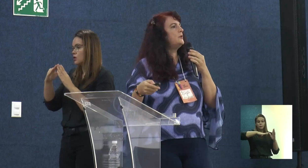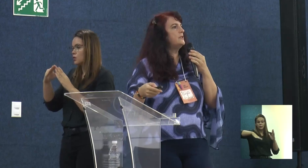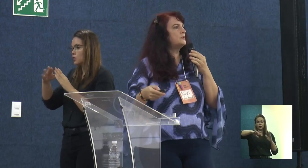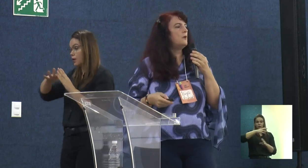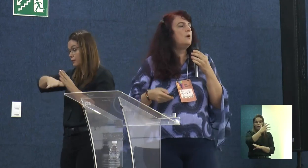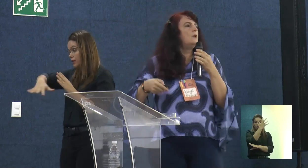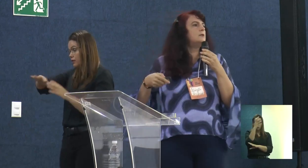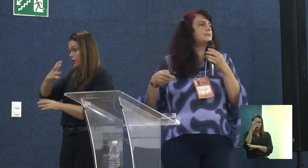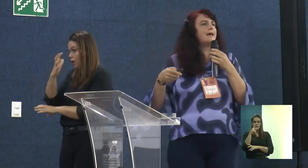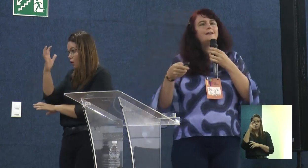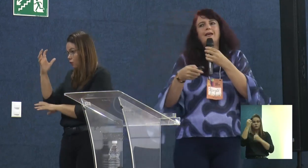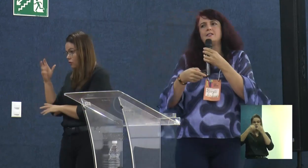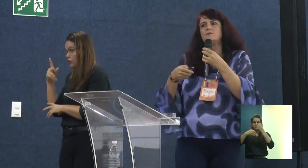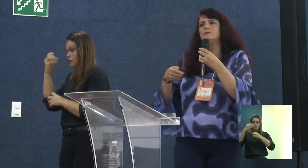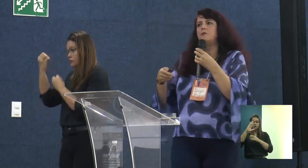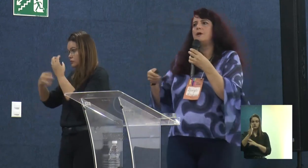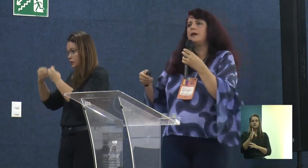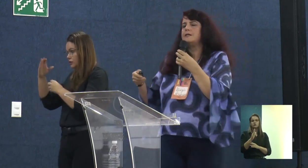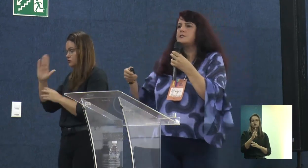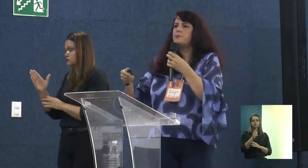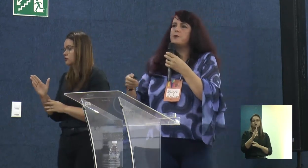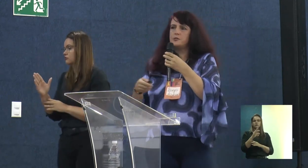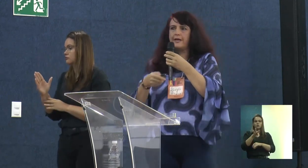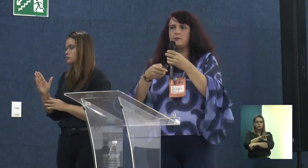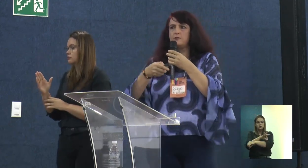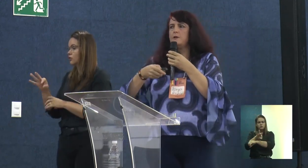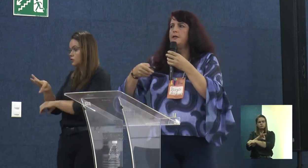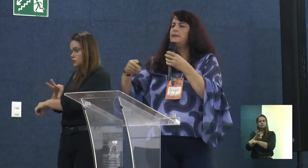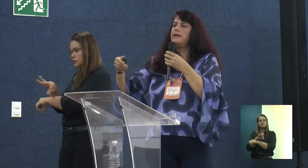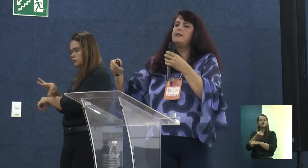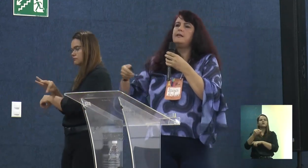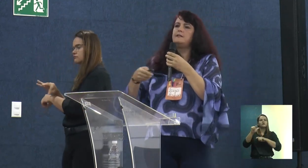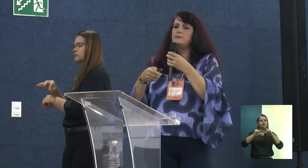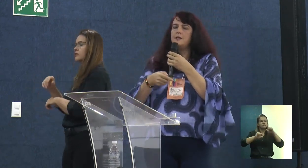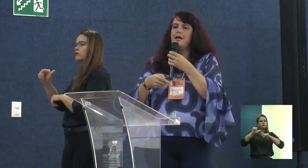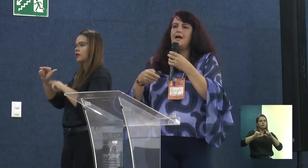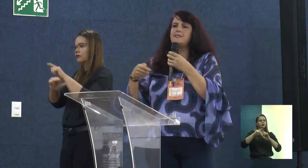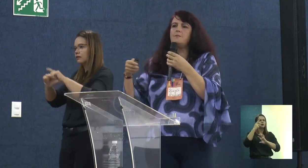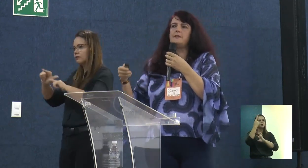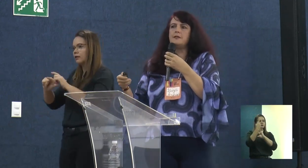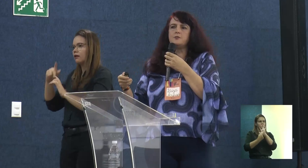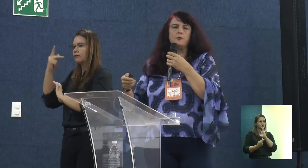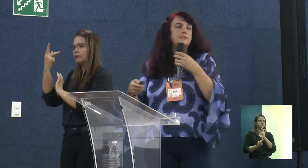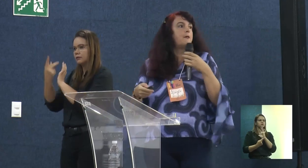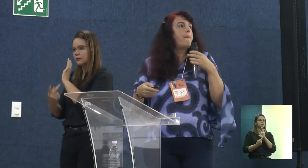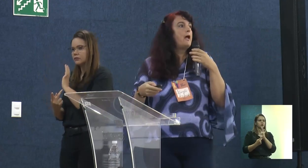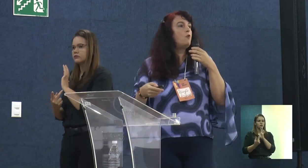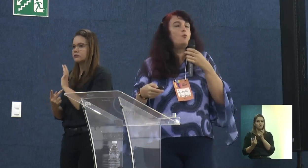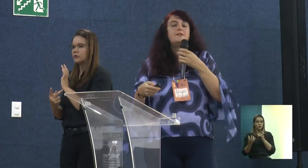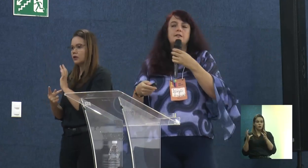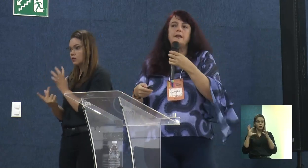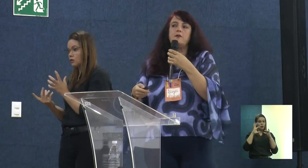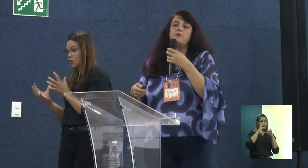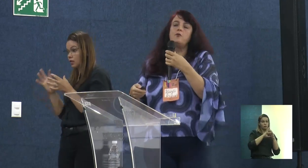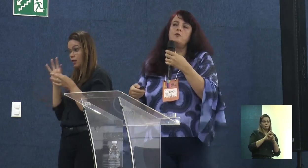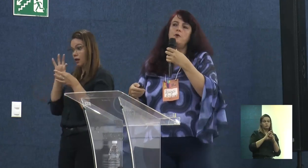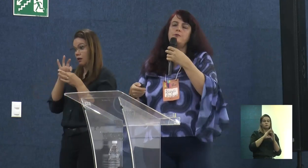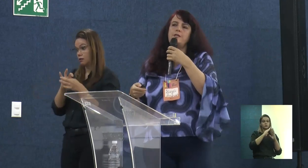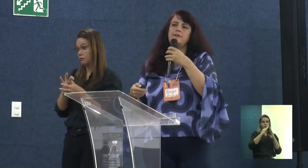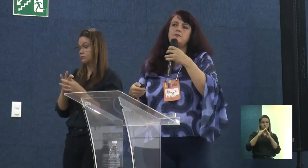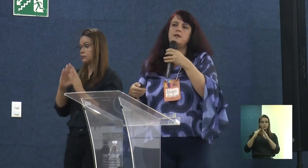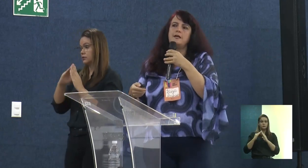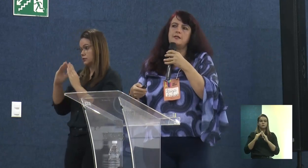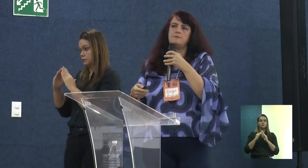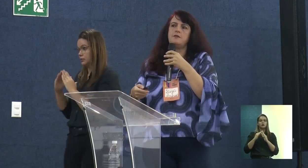o habitat turístico, onde as arquitetas vão trabalhar esses projetos interligando as habitações. Algumas até foram